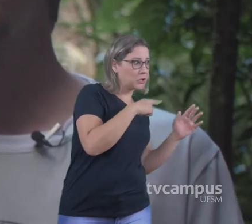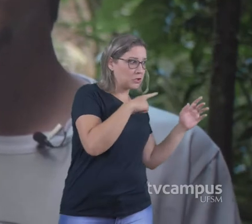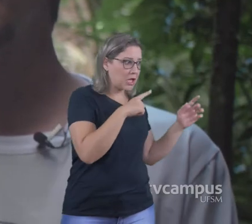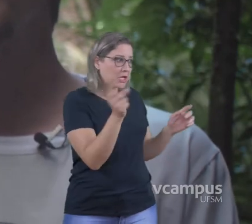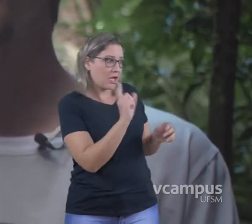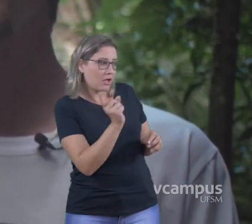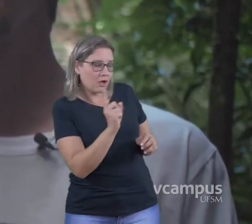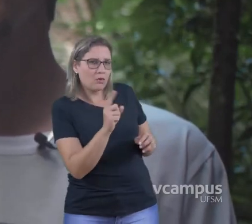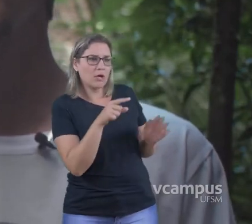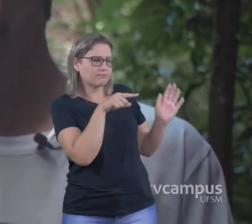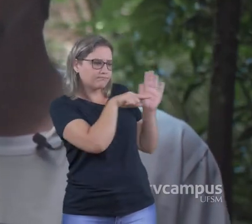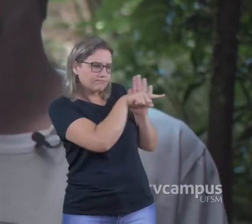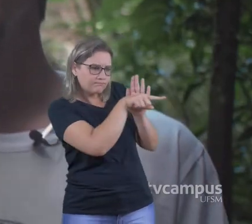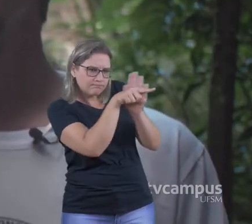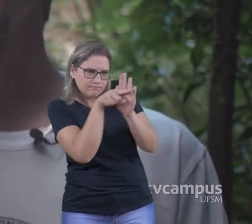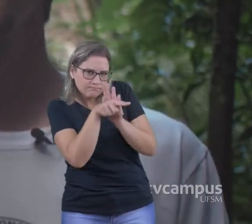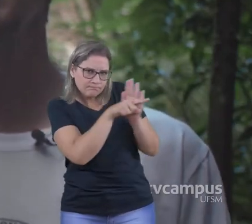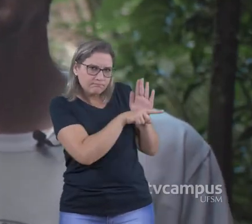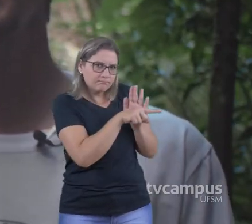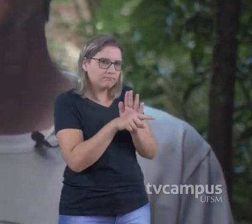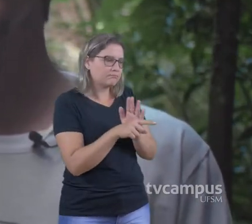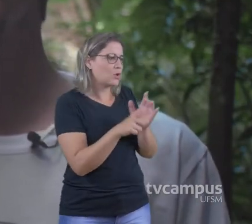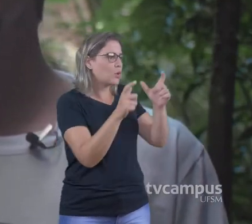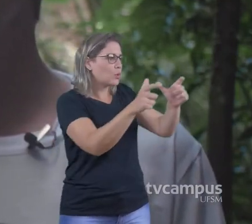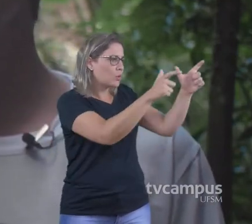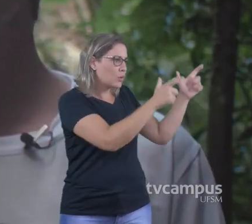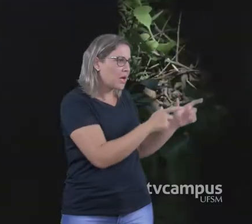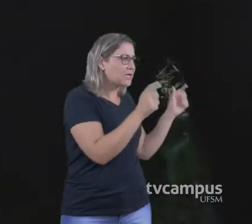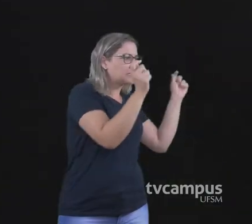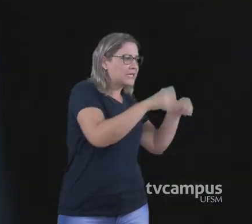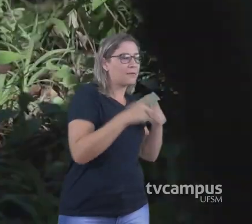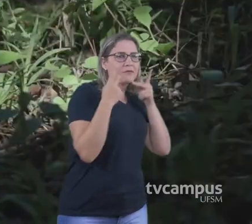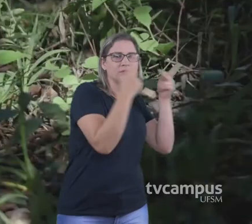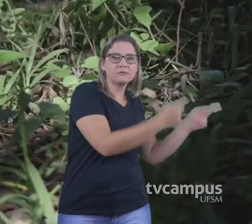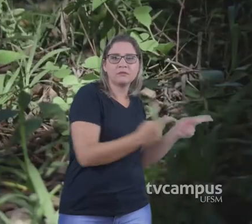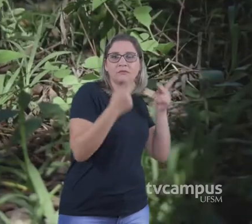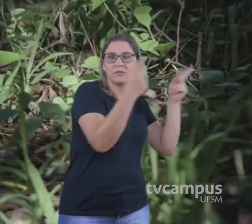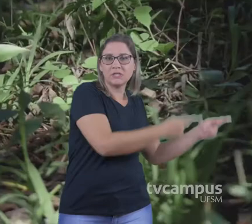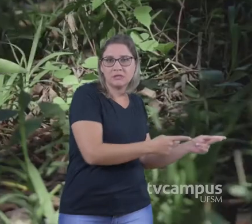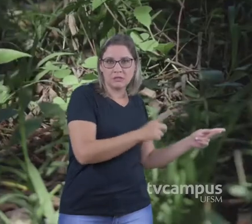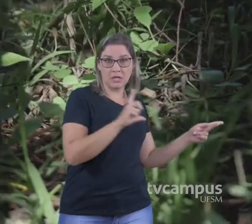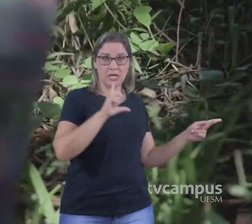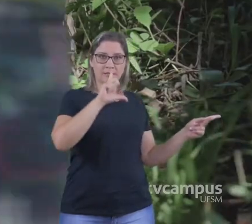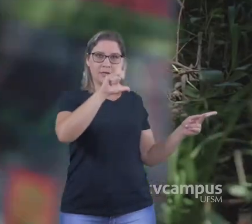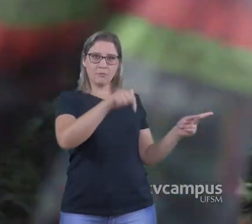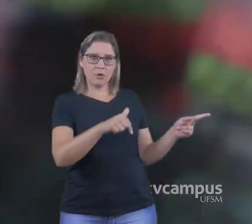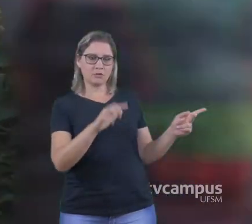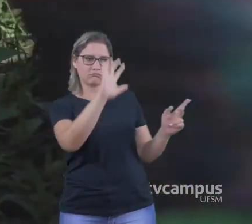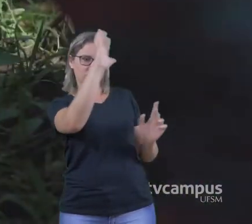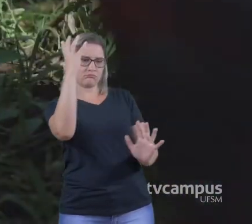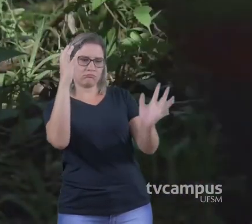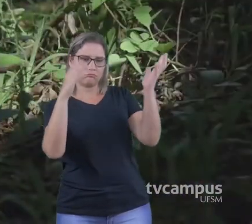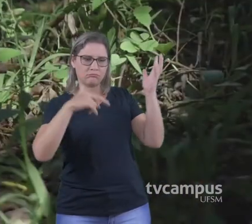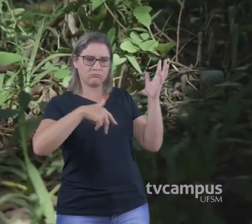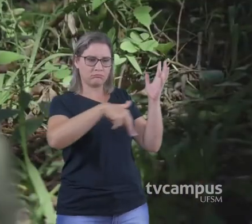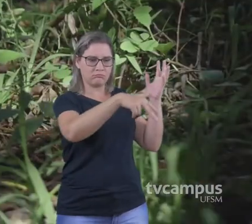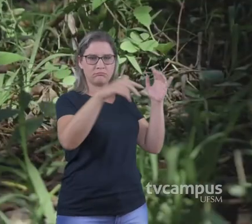levantamento A campo Para ver os potenciais Que cada local tem E depois formatamos A trilha E